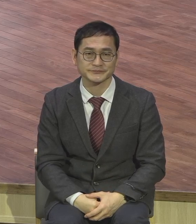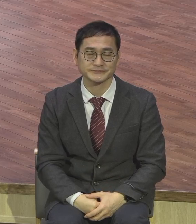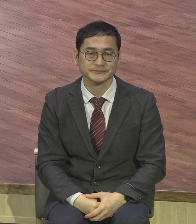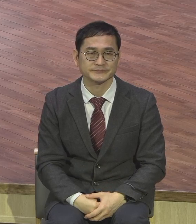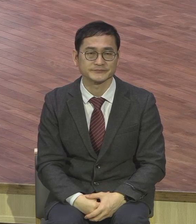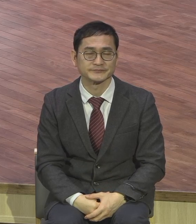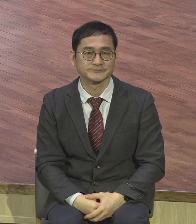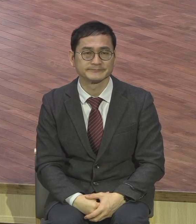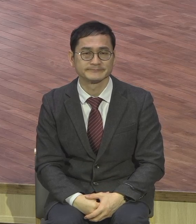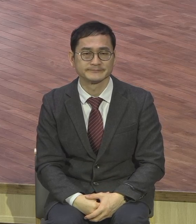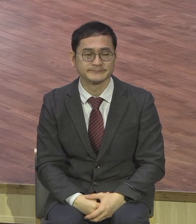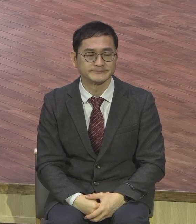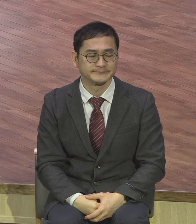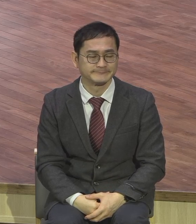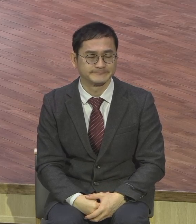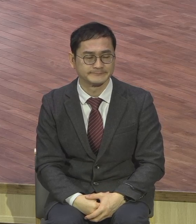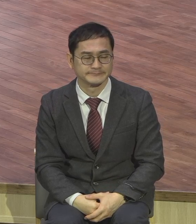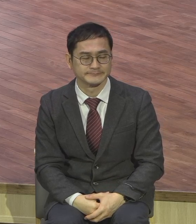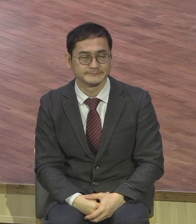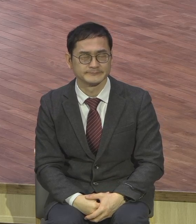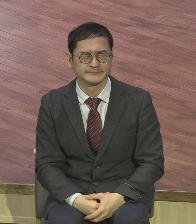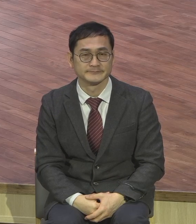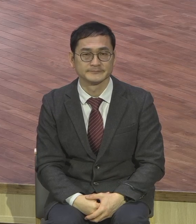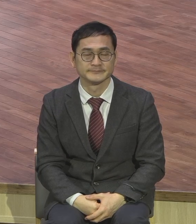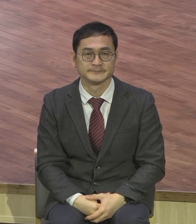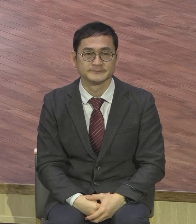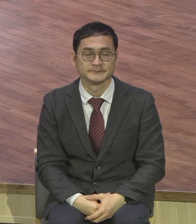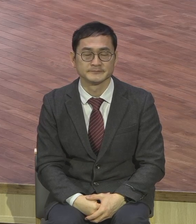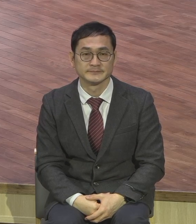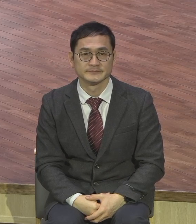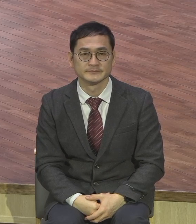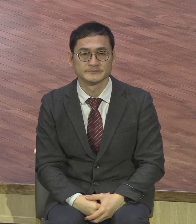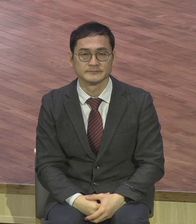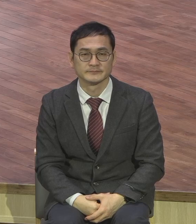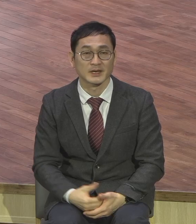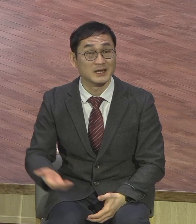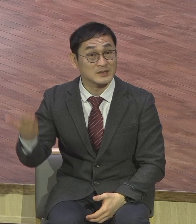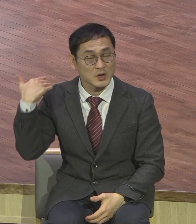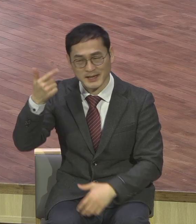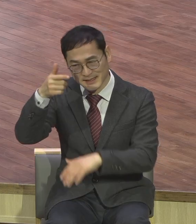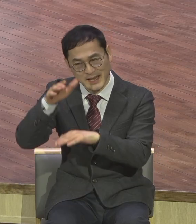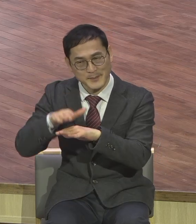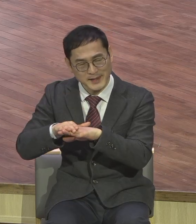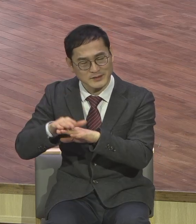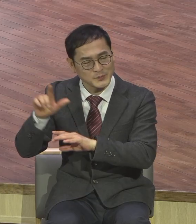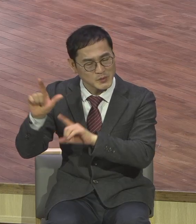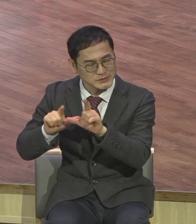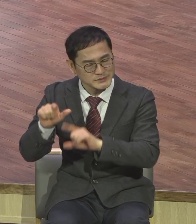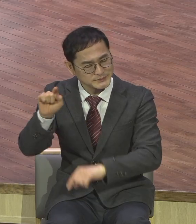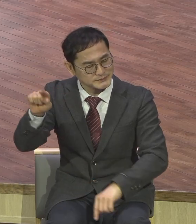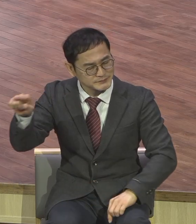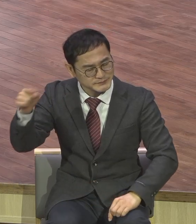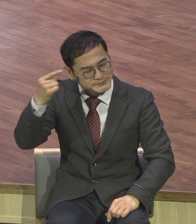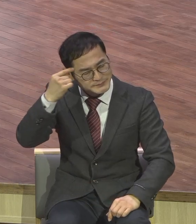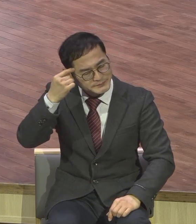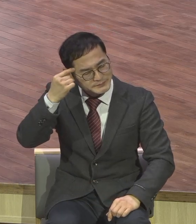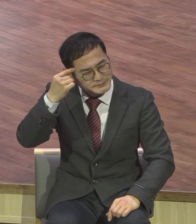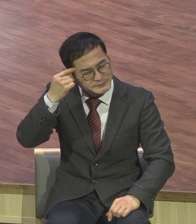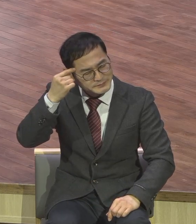지난 시간들의 예배 장면들을 보면서 이게 꿈이었나 현실적으로 가능한,